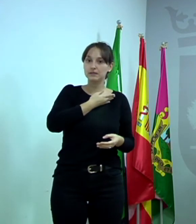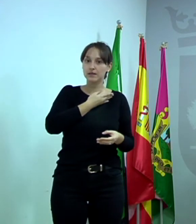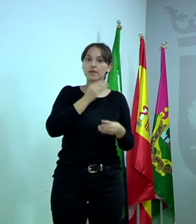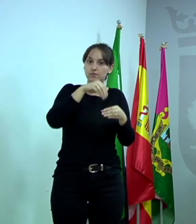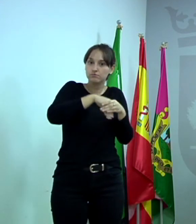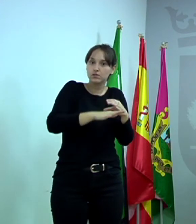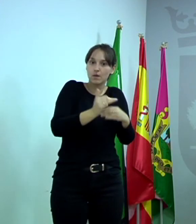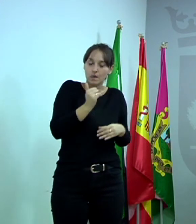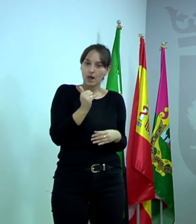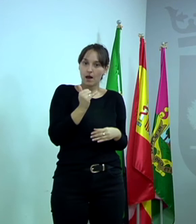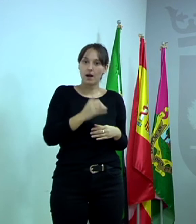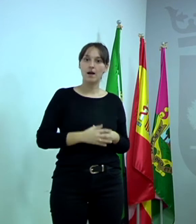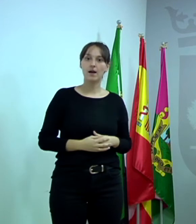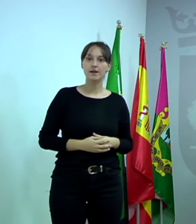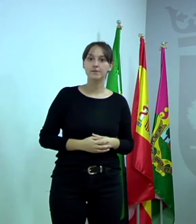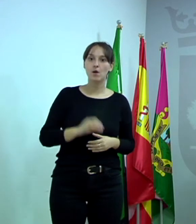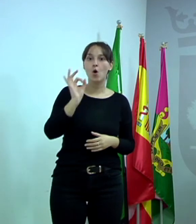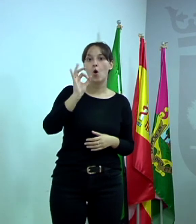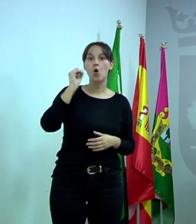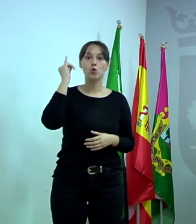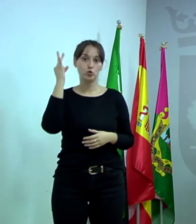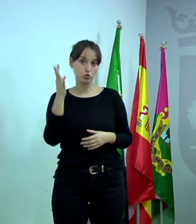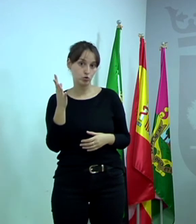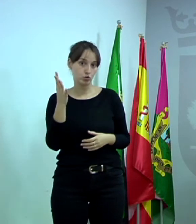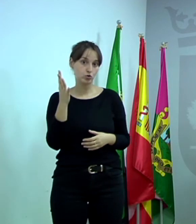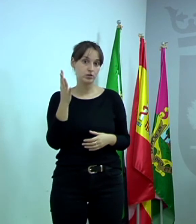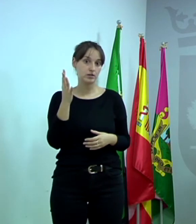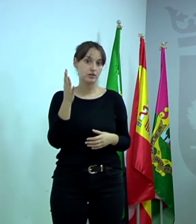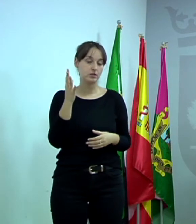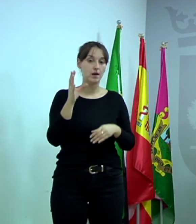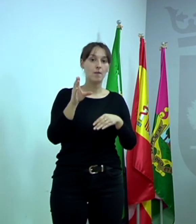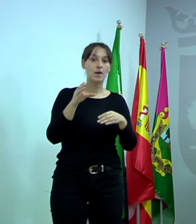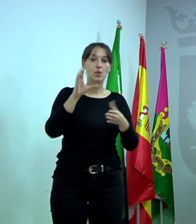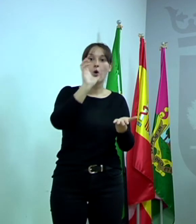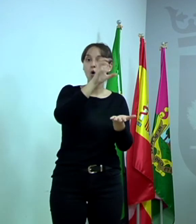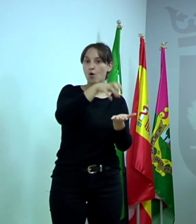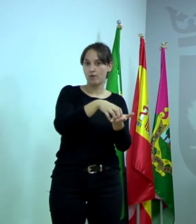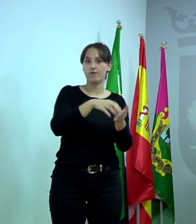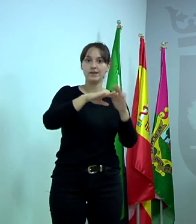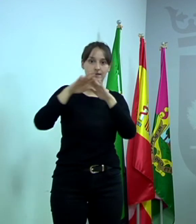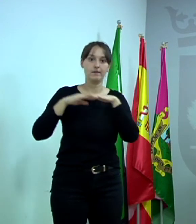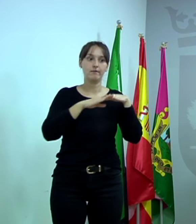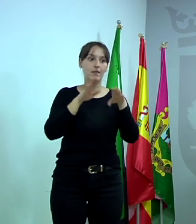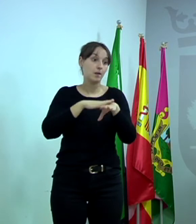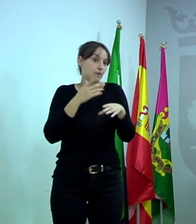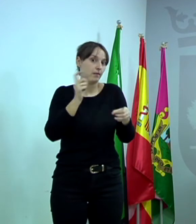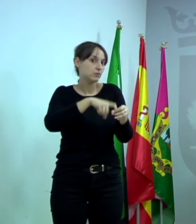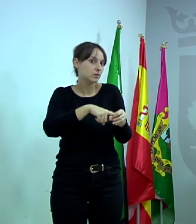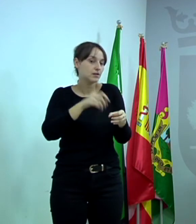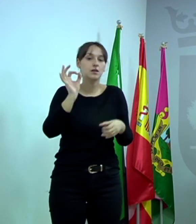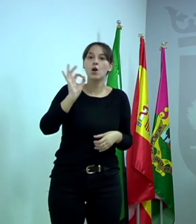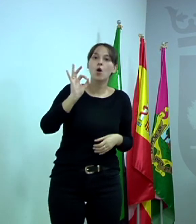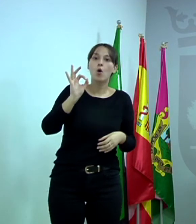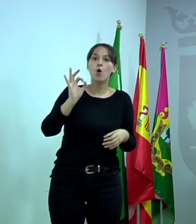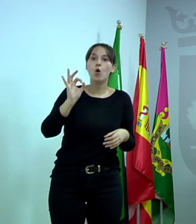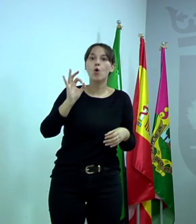puede o bien llamando a 428505 con la aficina de Igualdad para apuntarse a las distintas acciones o bien en la